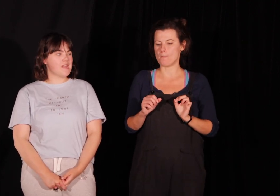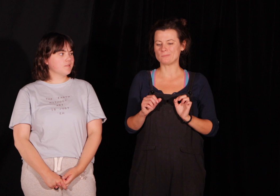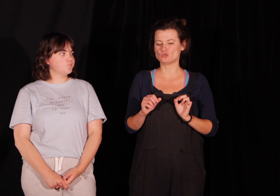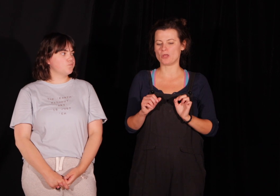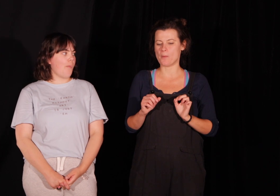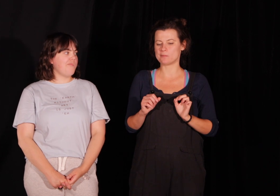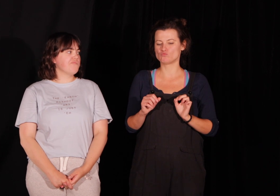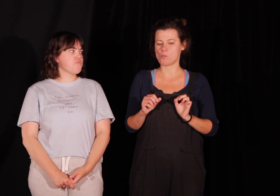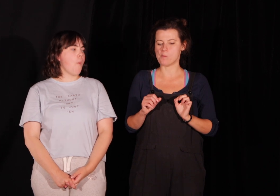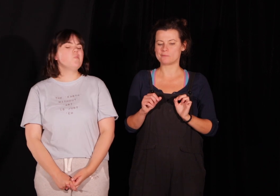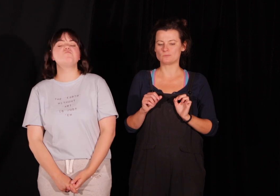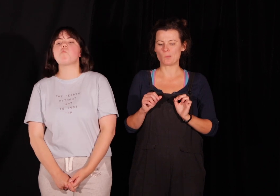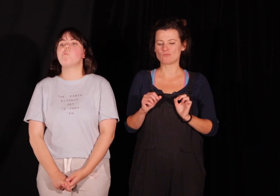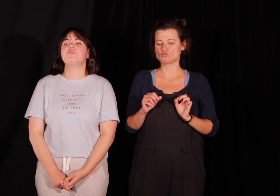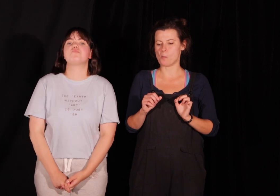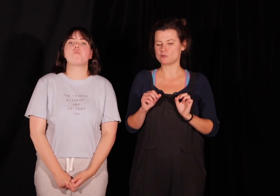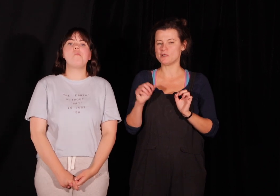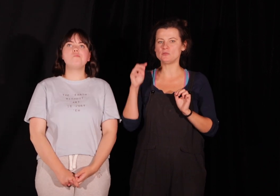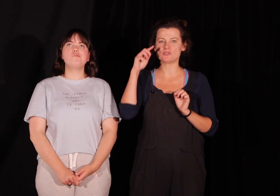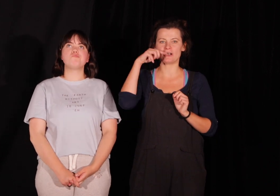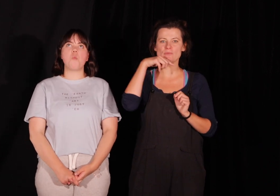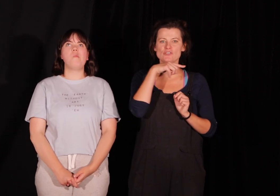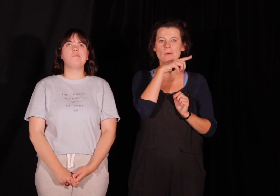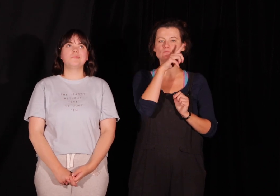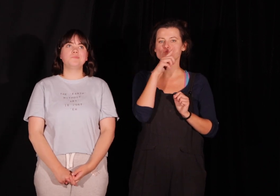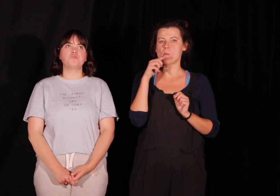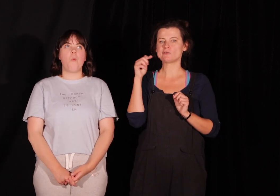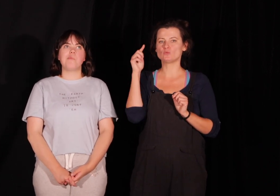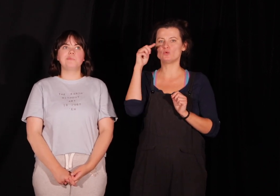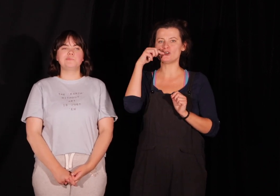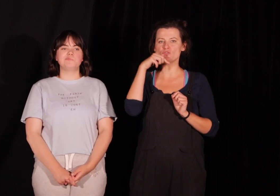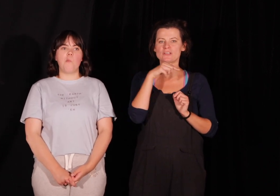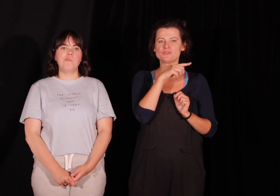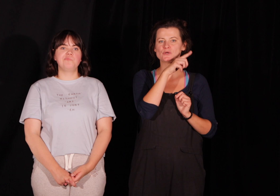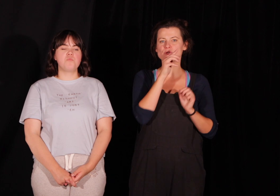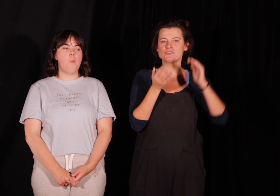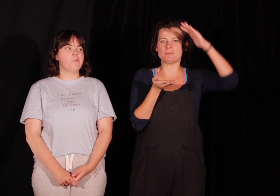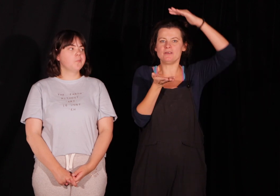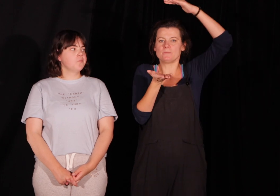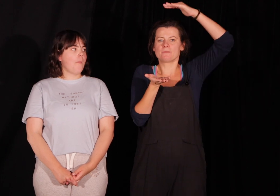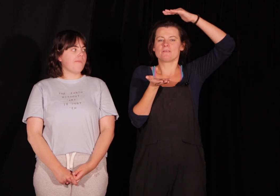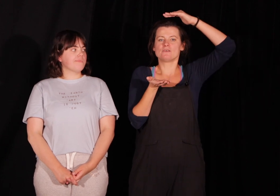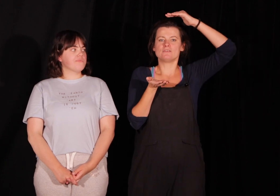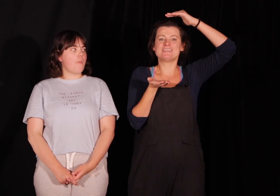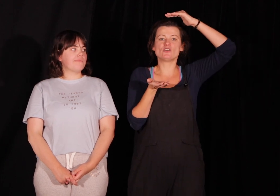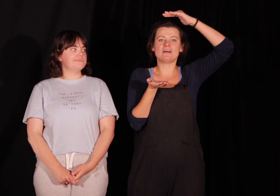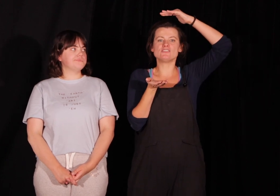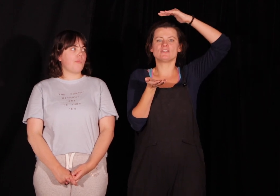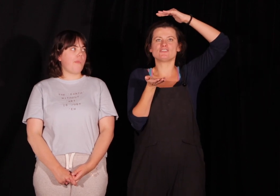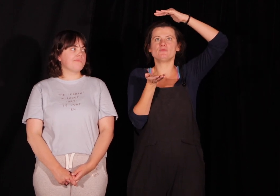poczujemy gumę i postaramy się tą gumę rzucić w taki sposób żeby narysować naszymi